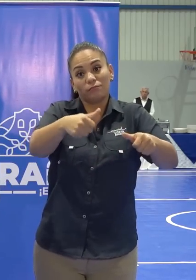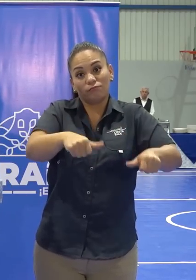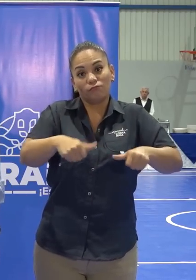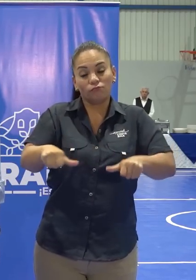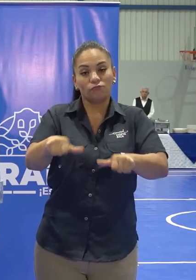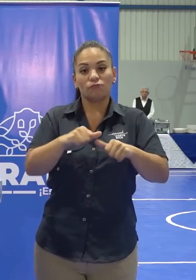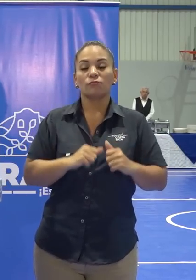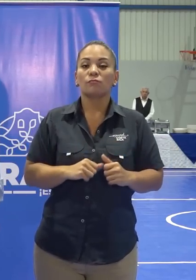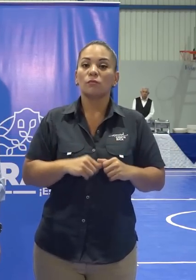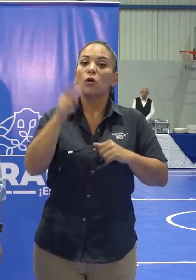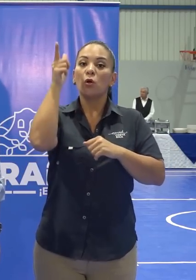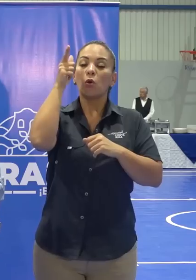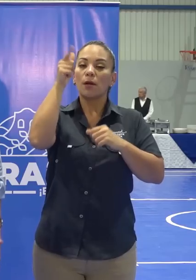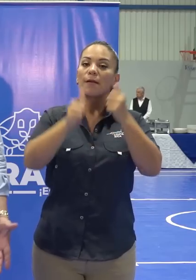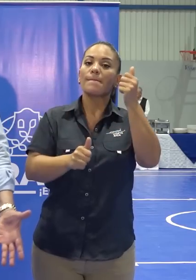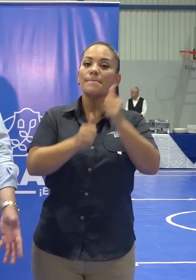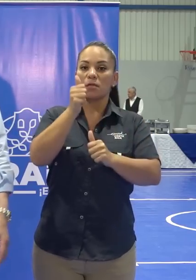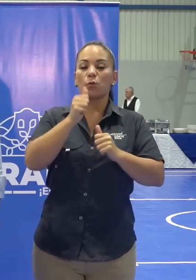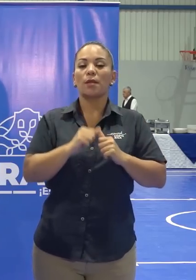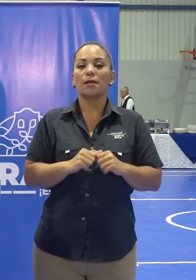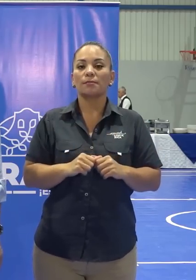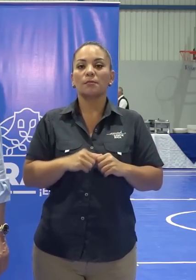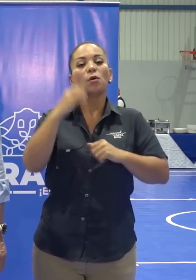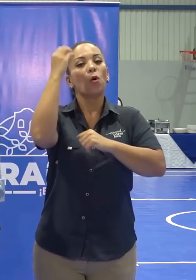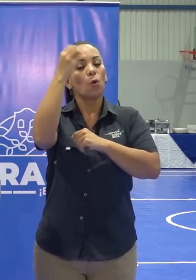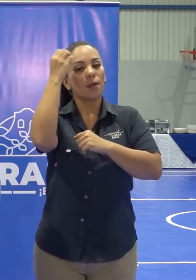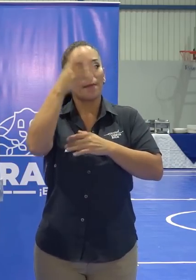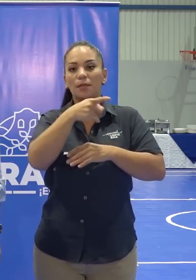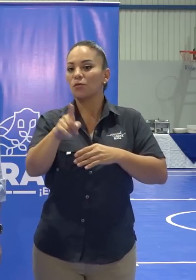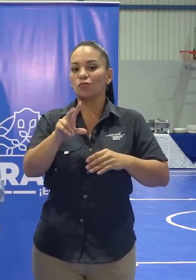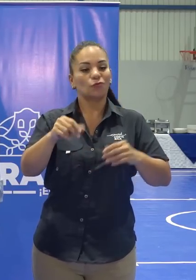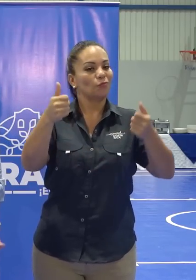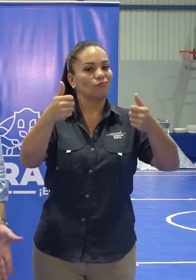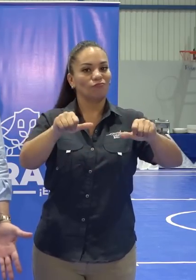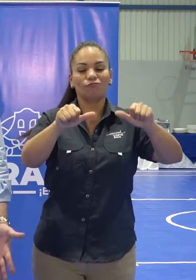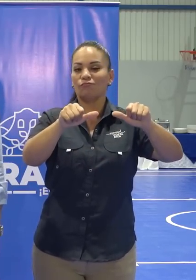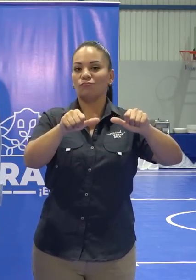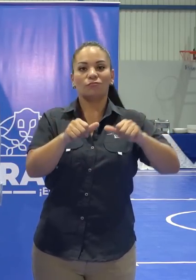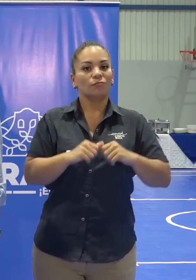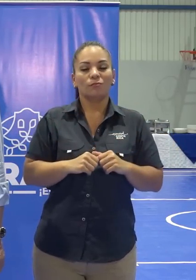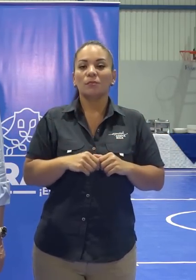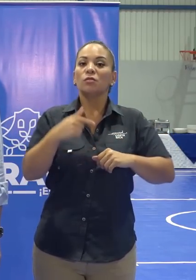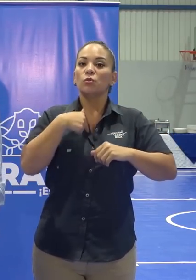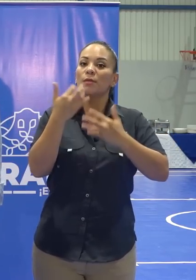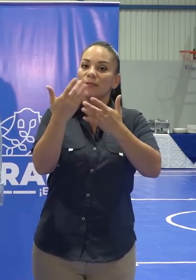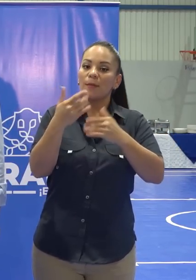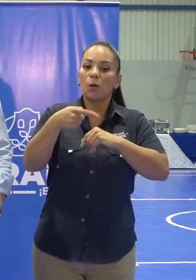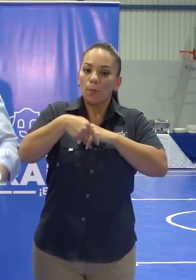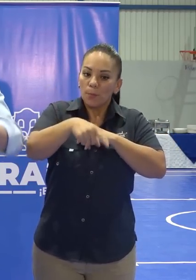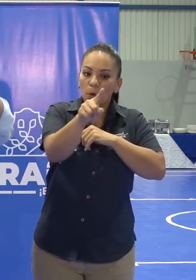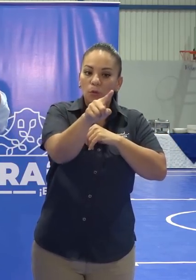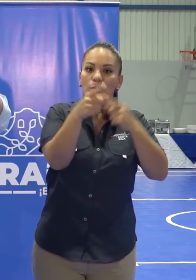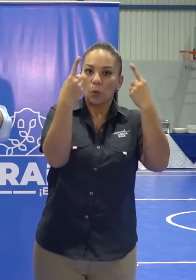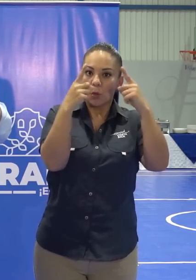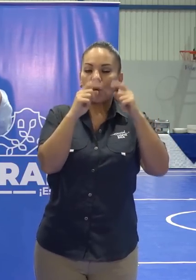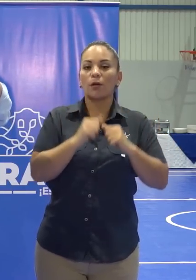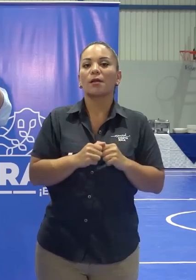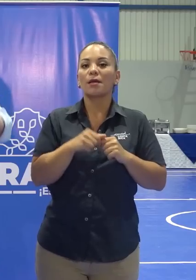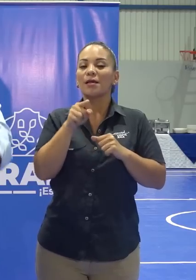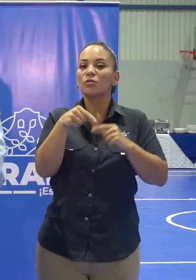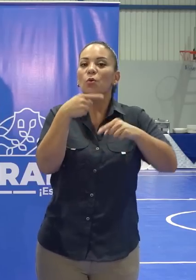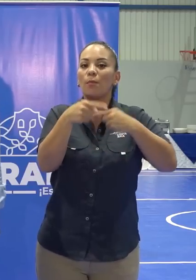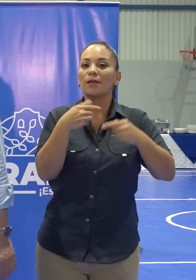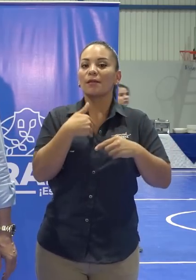lograr una mayoría. Obviamente no han logrado consenso. Yo espero que pronto lo logren porque eso va a tener